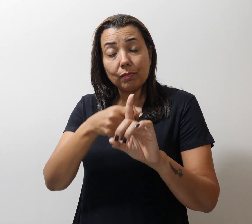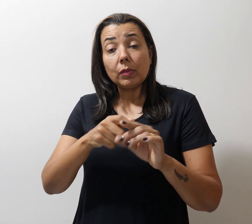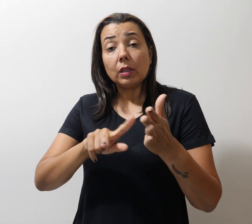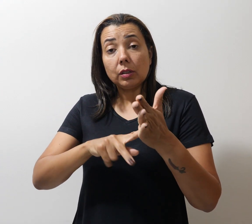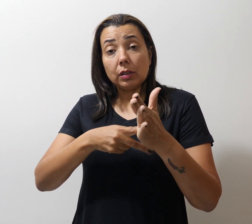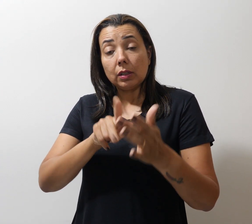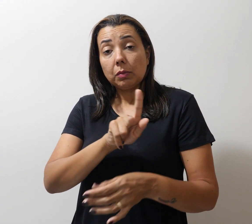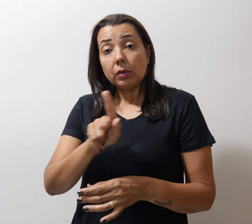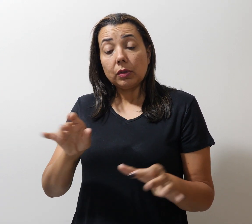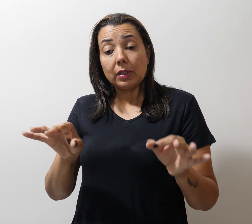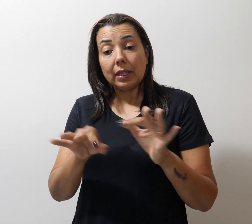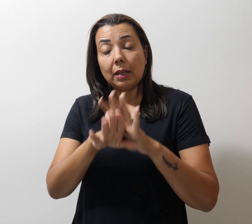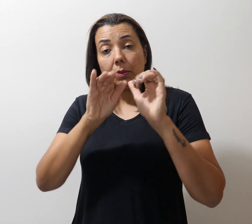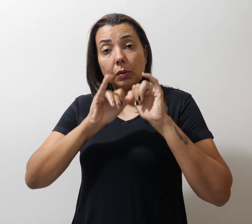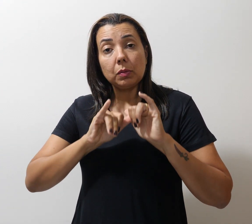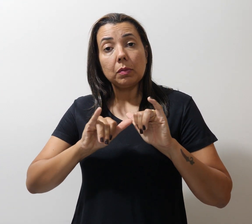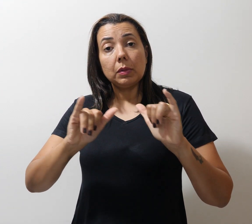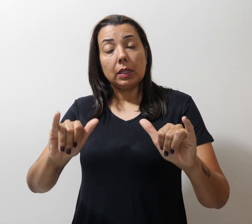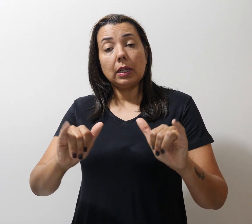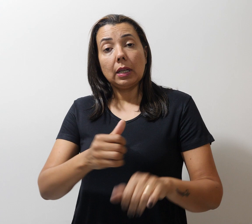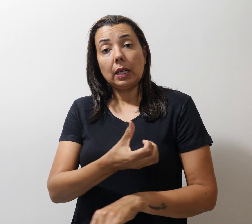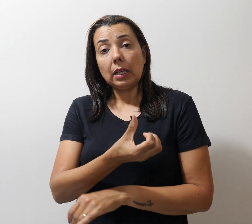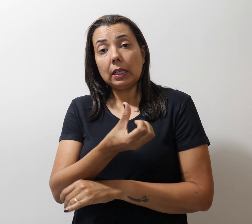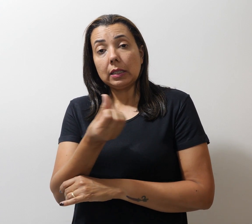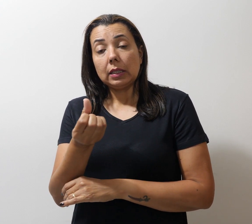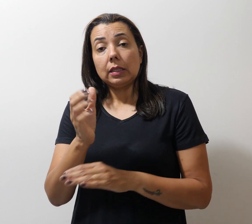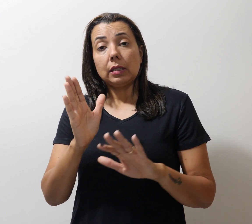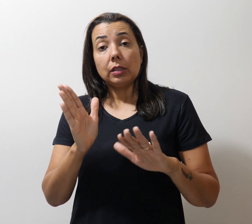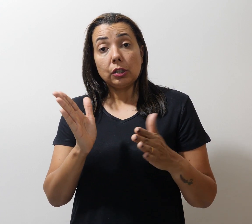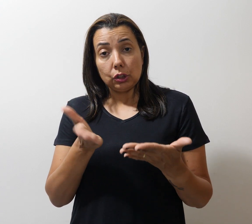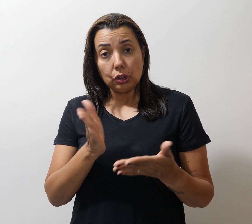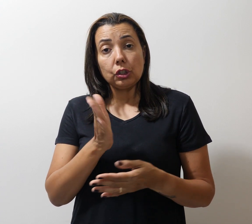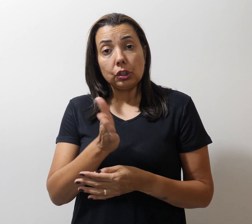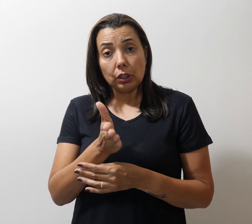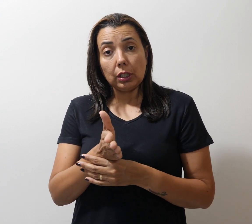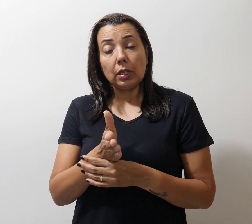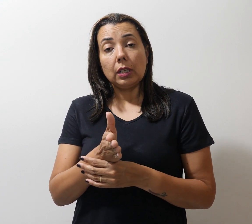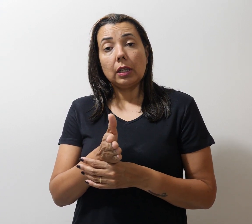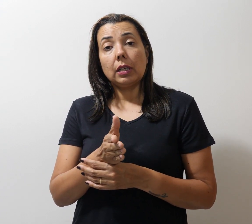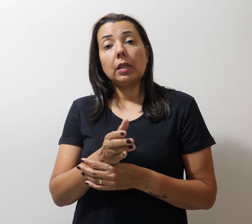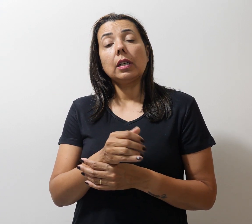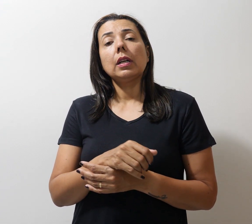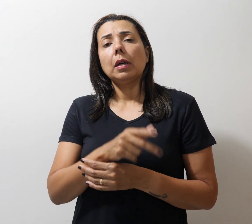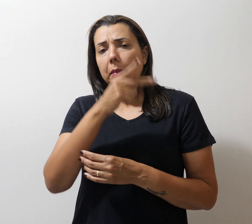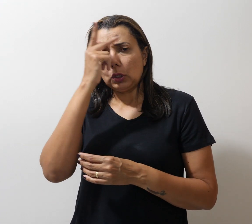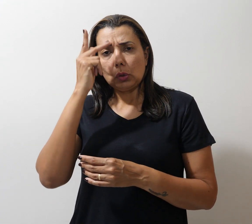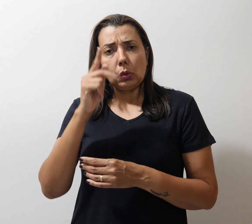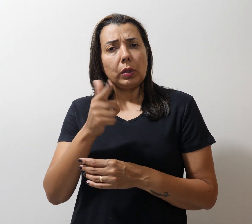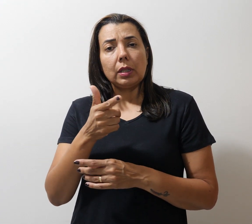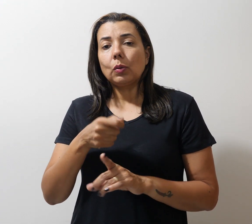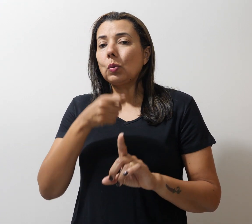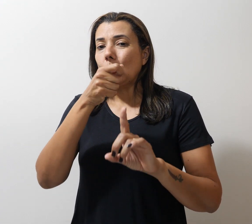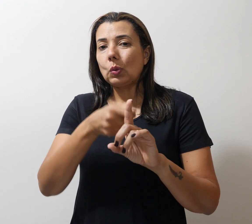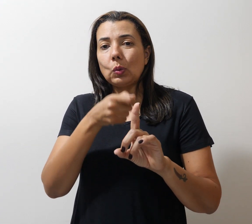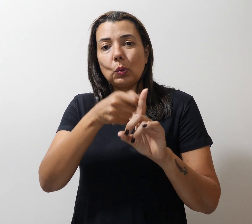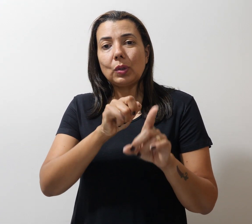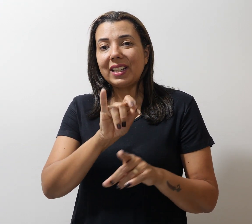acaba de publicar a 6ª edição do Inativo é quem não luta, informativo dos